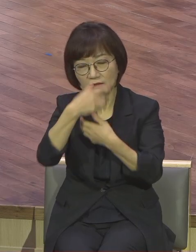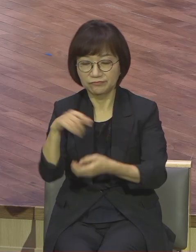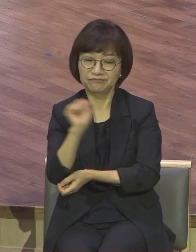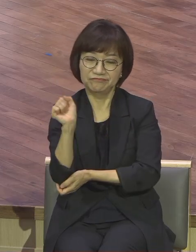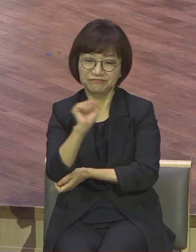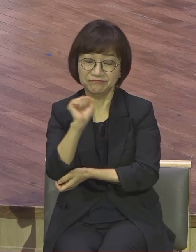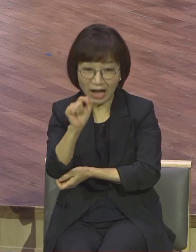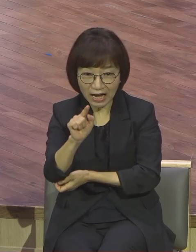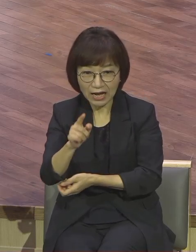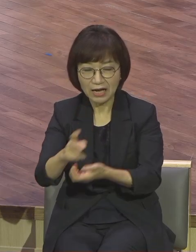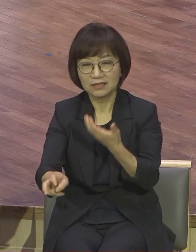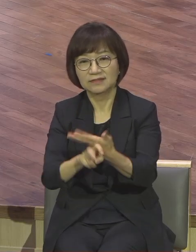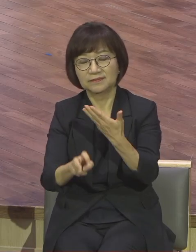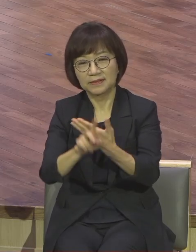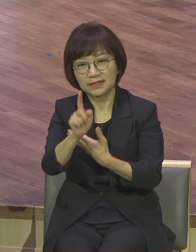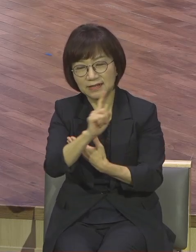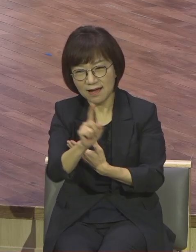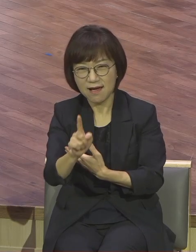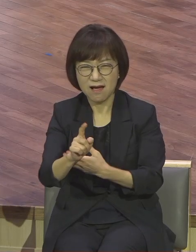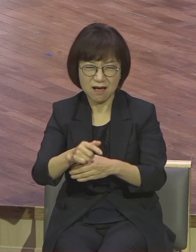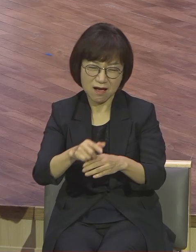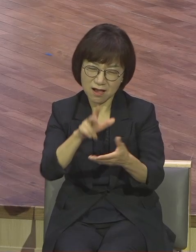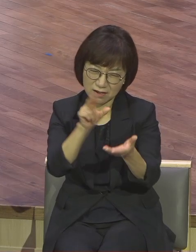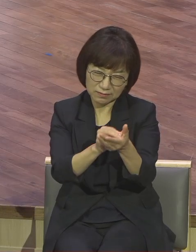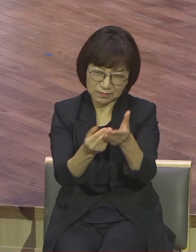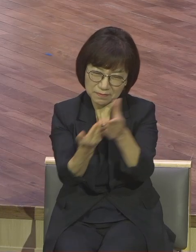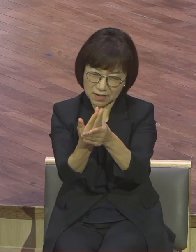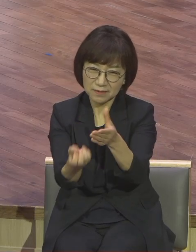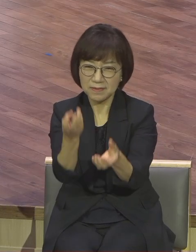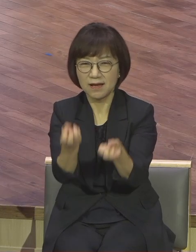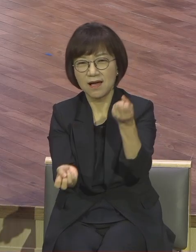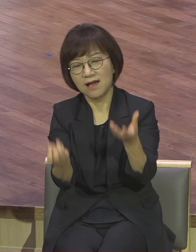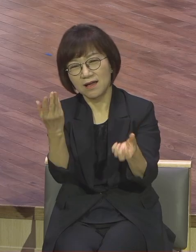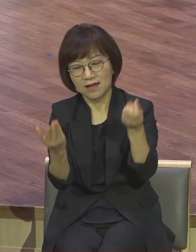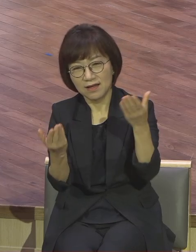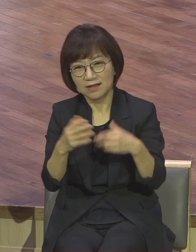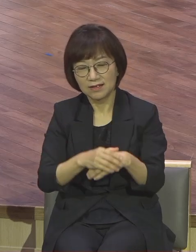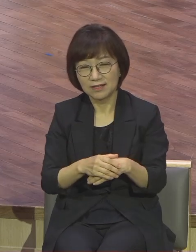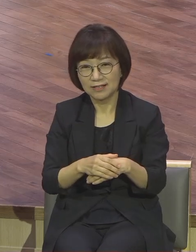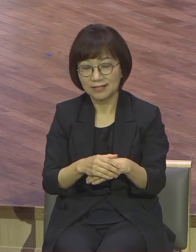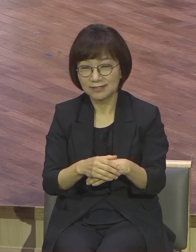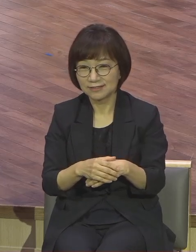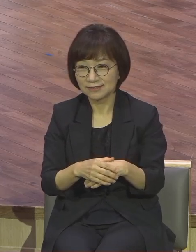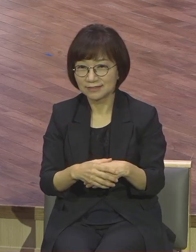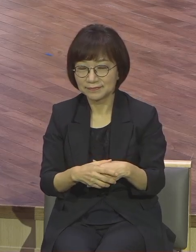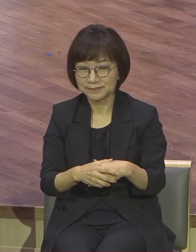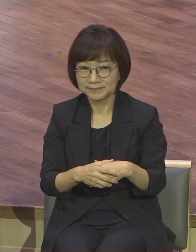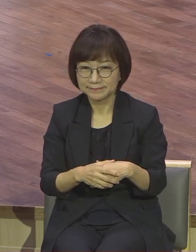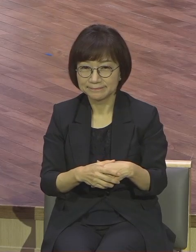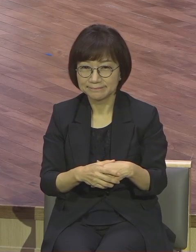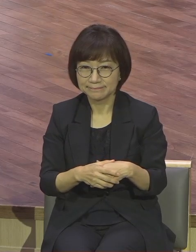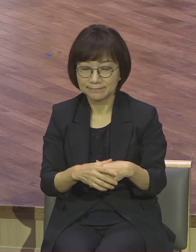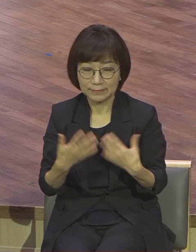선수들이 그야말로 이 최슬라에도 될까 말까가 프로색이에요